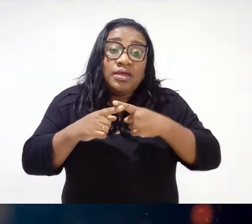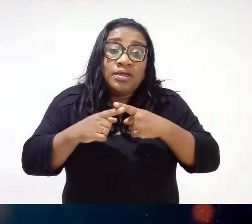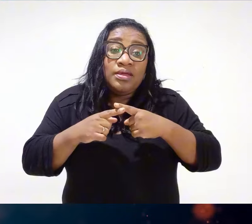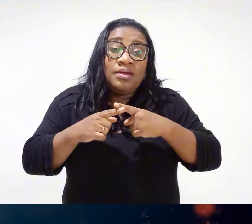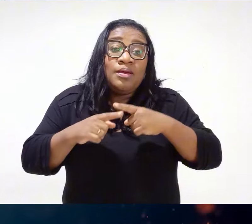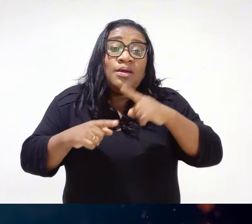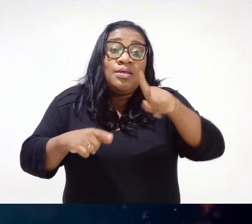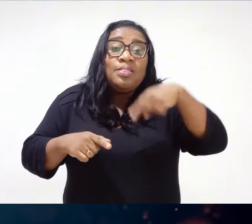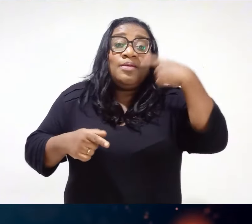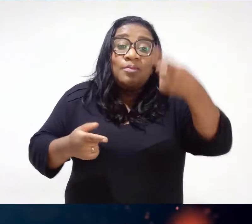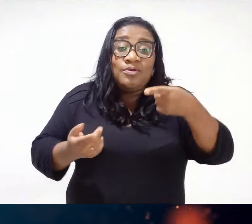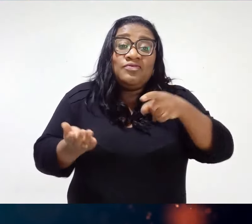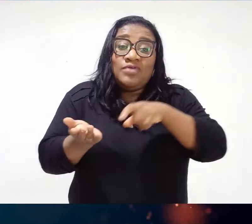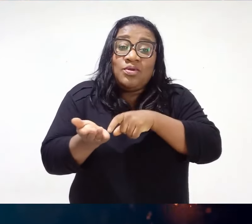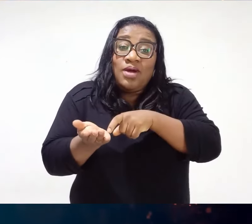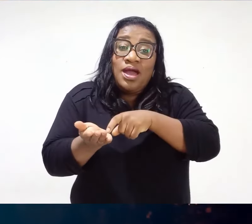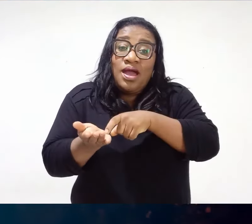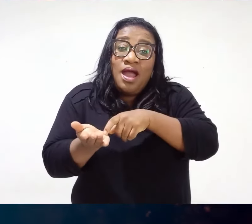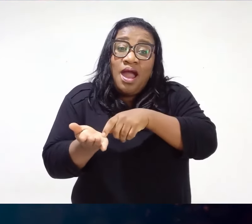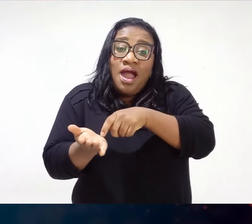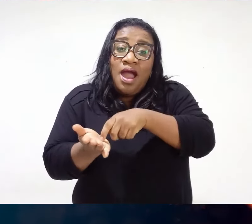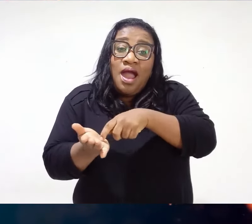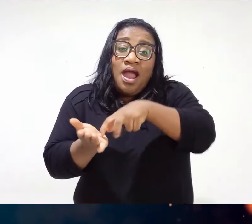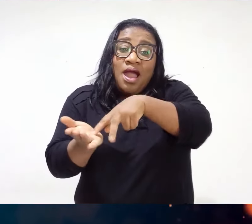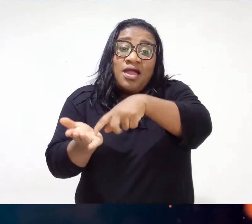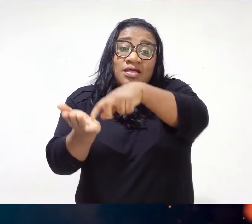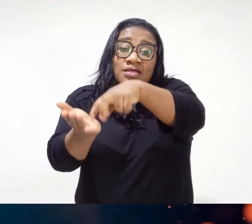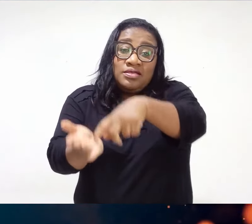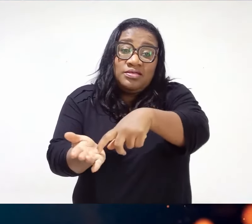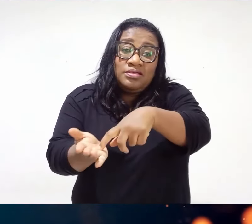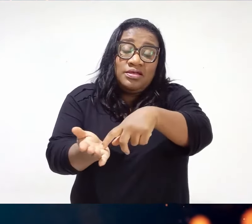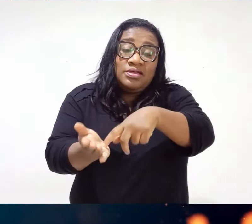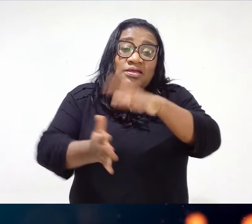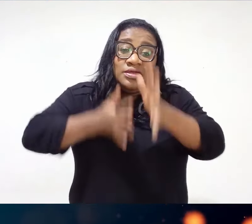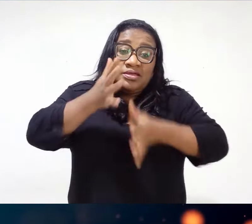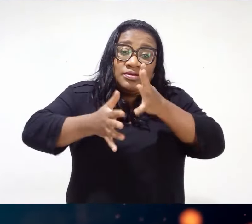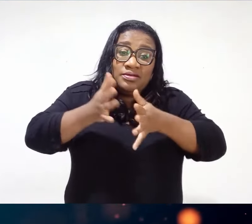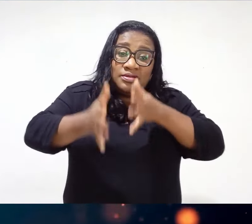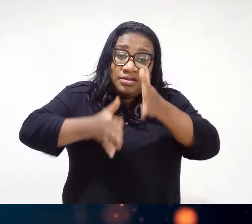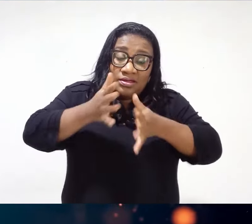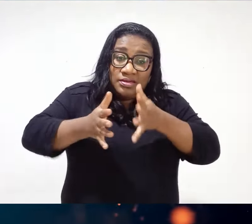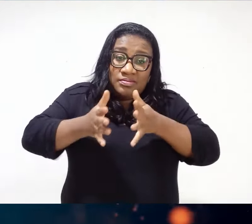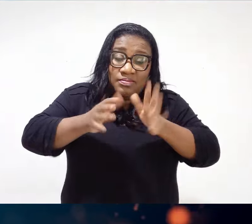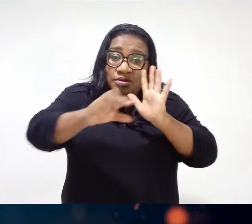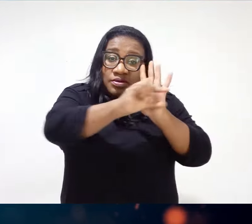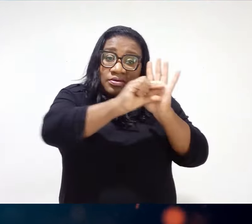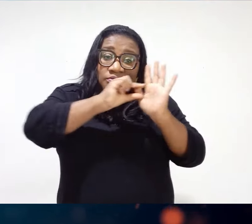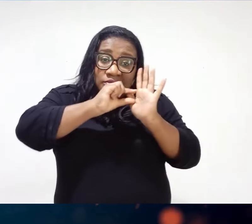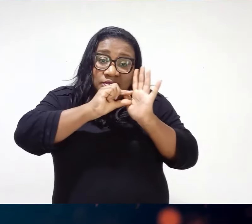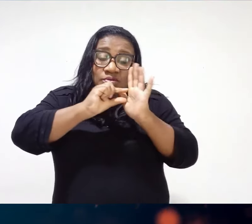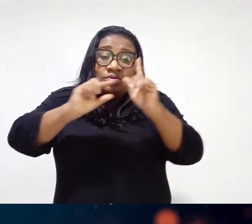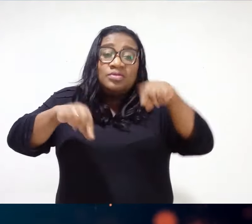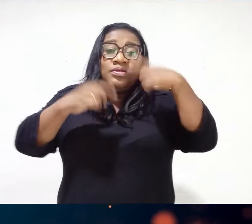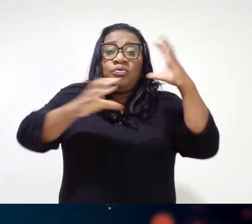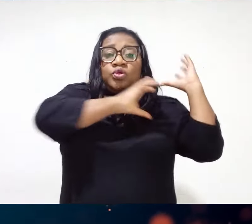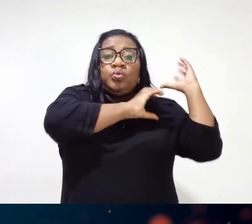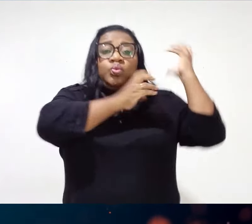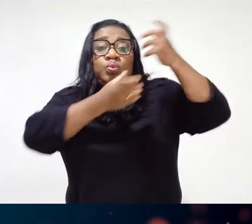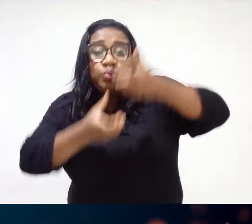Logo depois veio a skatista, né, falou o versículo em Libras Depois veio a Larissa Pimenta, ontem, né, no judô Ganhou